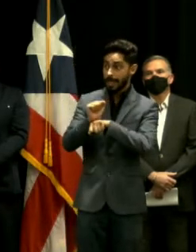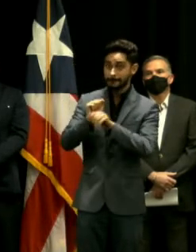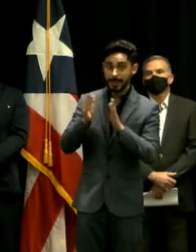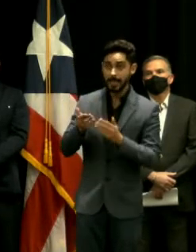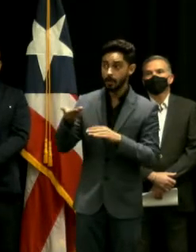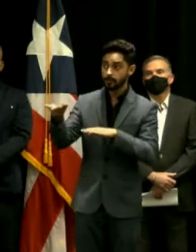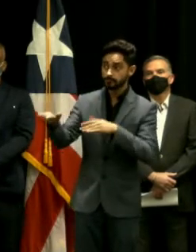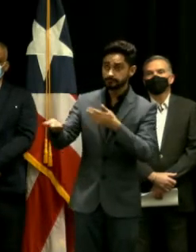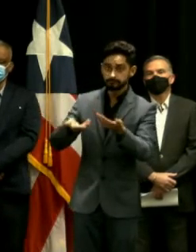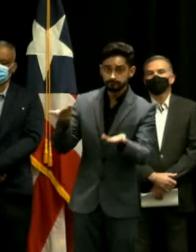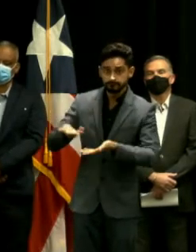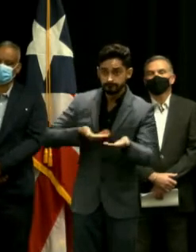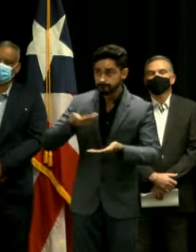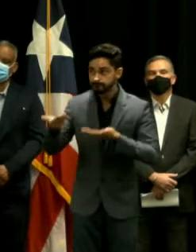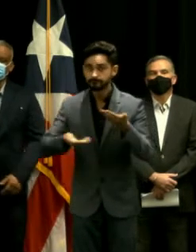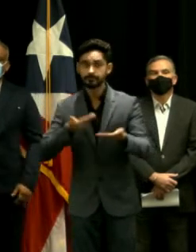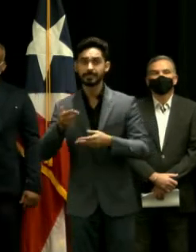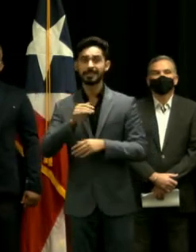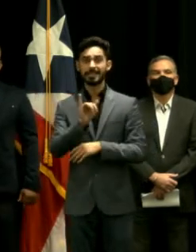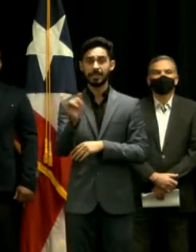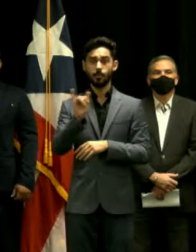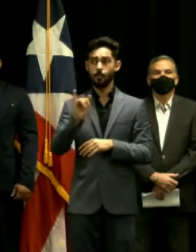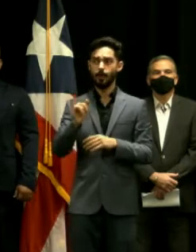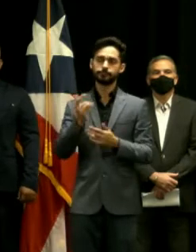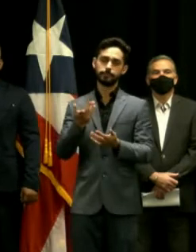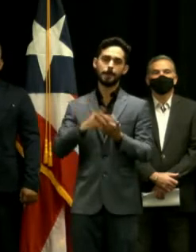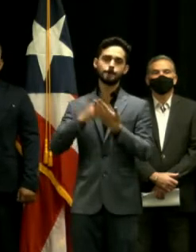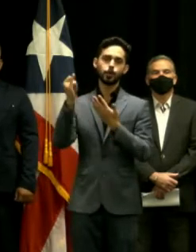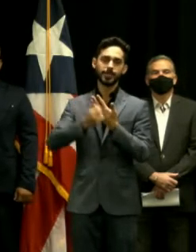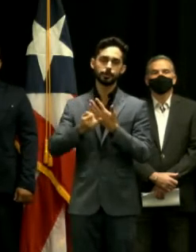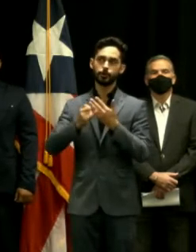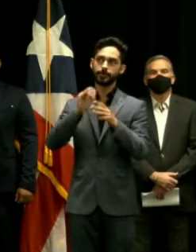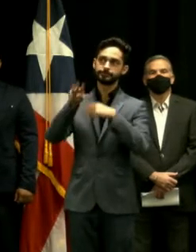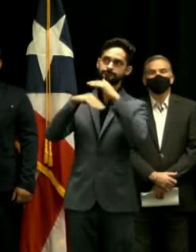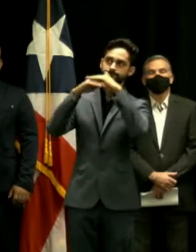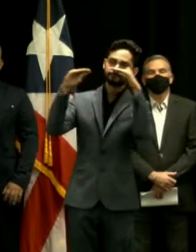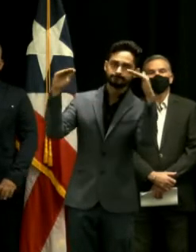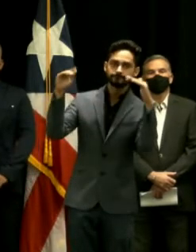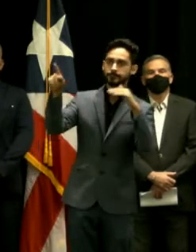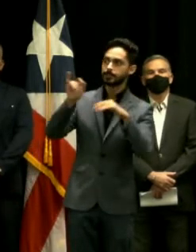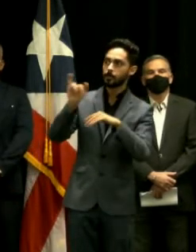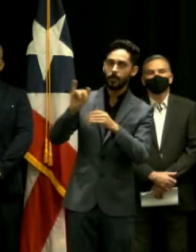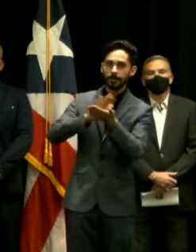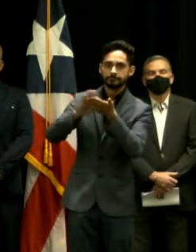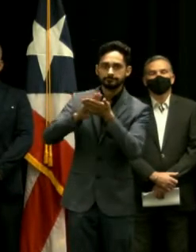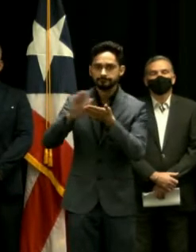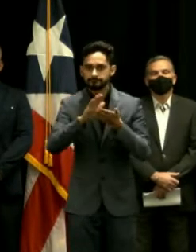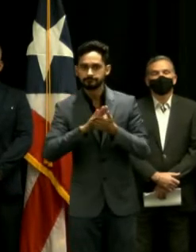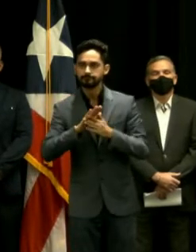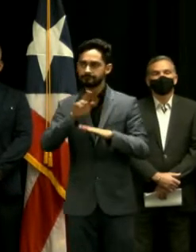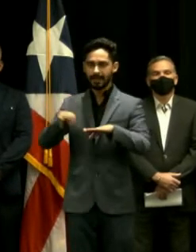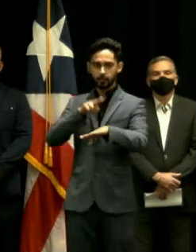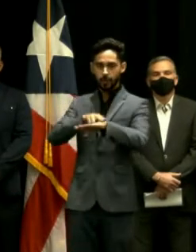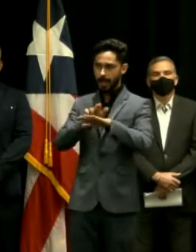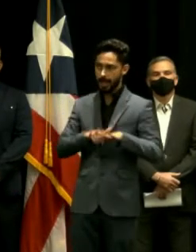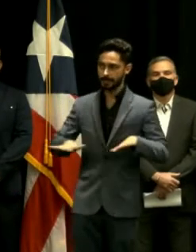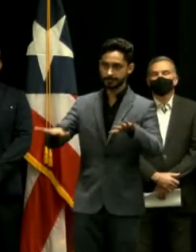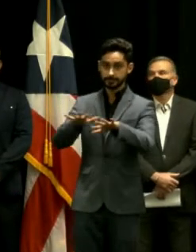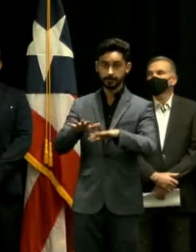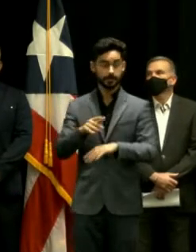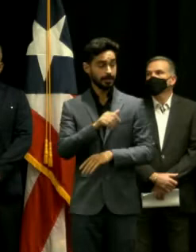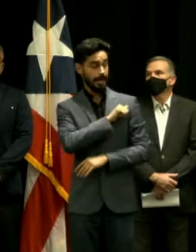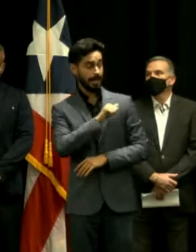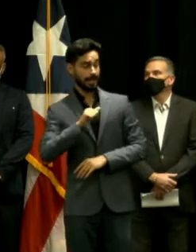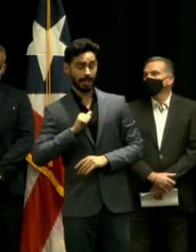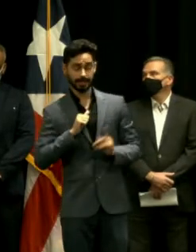energía, cambio climático y proyectos especiales cooperativistas en la isla Nena. El alcalde, Junito